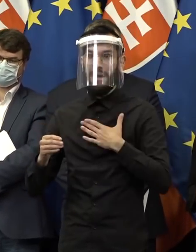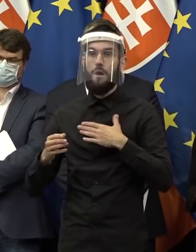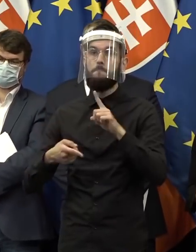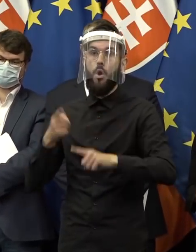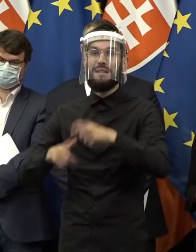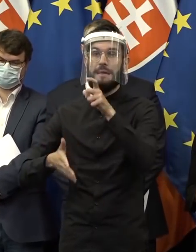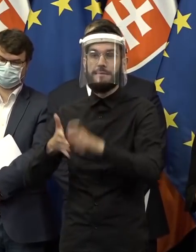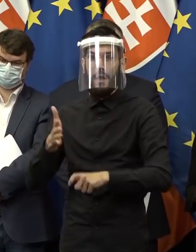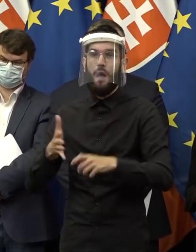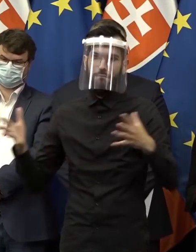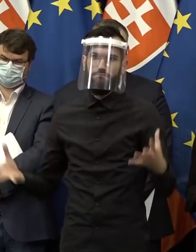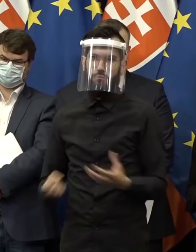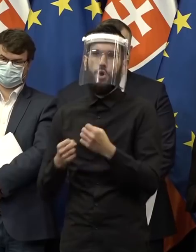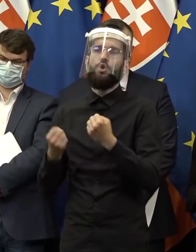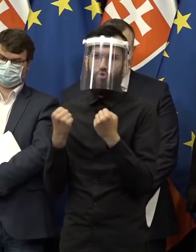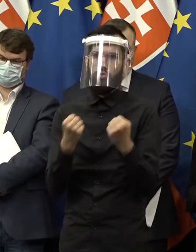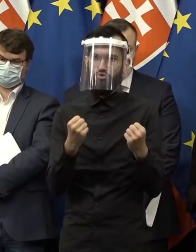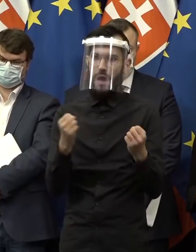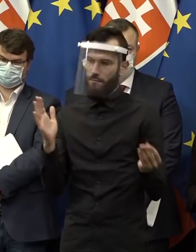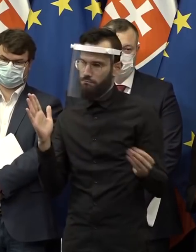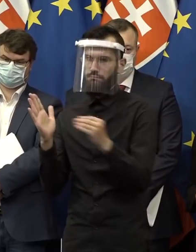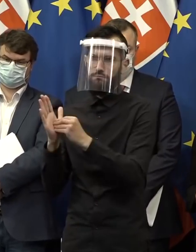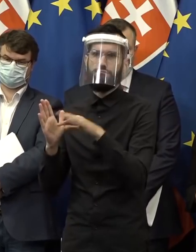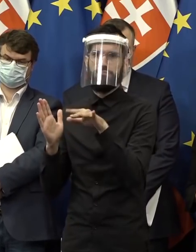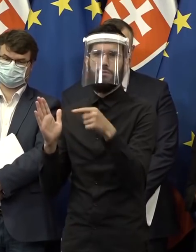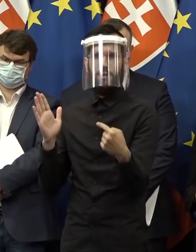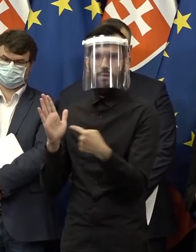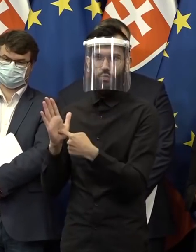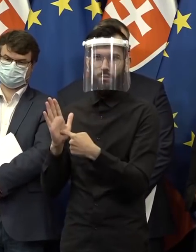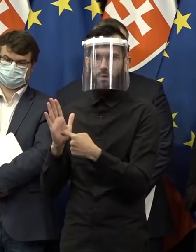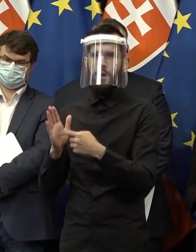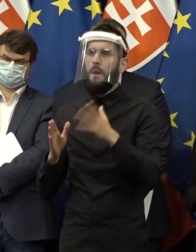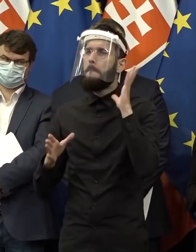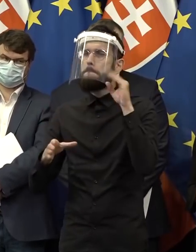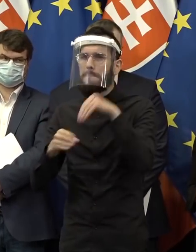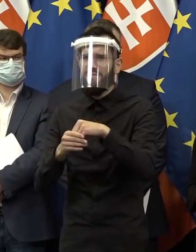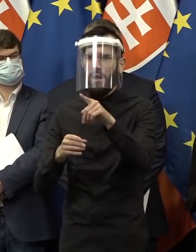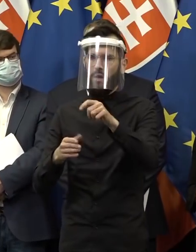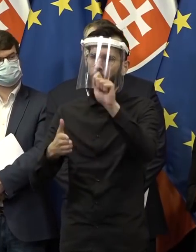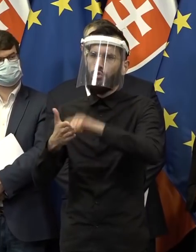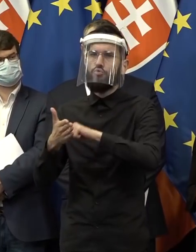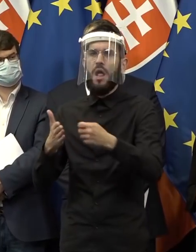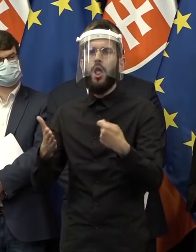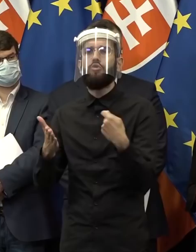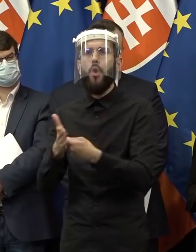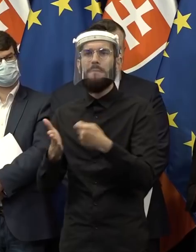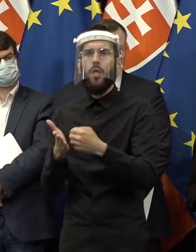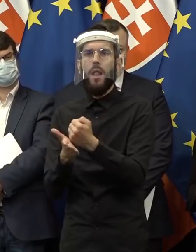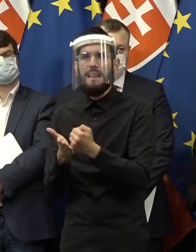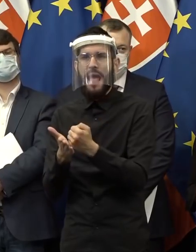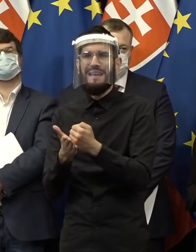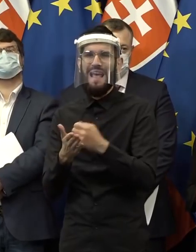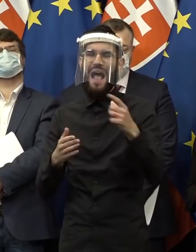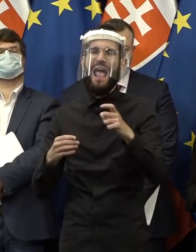dodržali. Budú tam tie základné tézy, o ktorých som hovoril. Byty, zrušenie doplatkov za lieky a